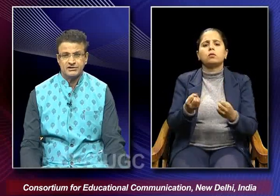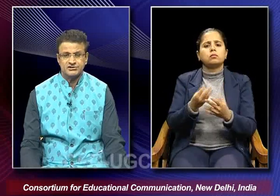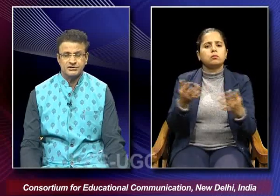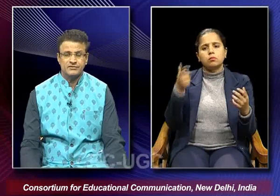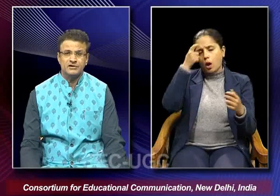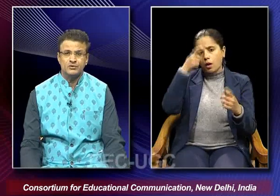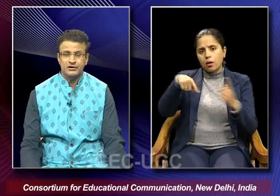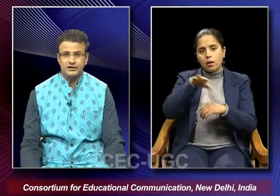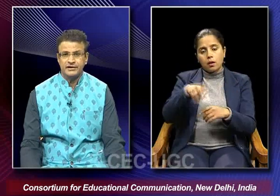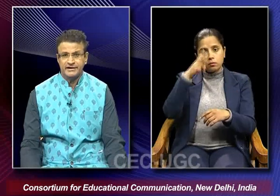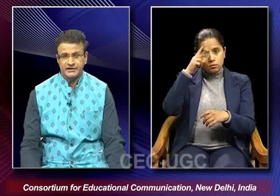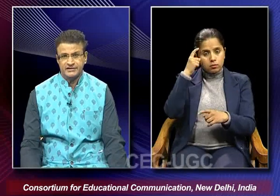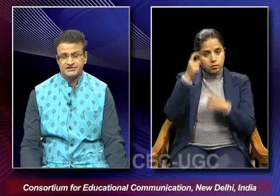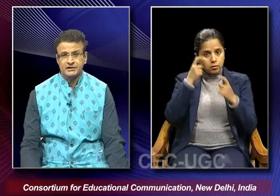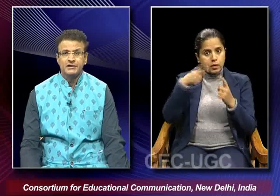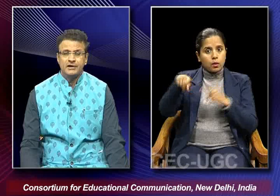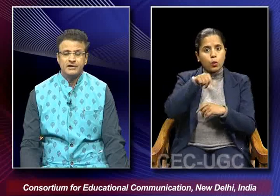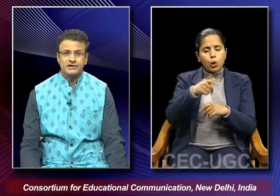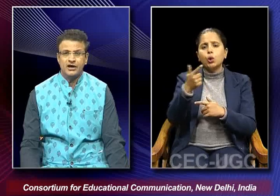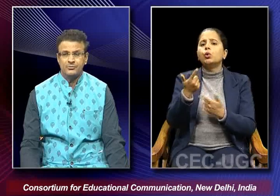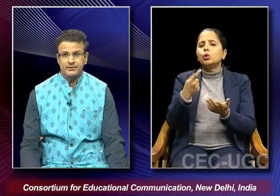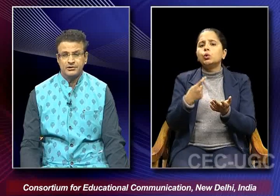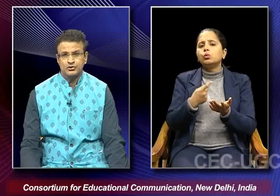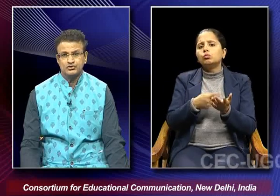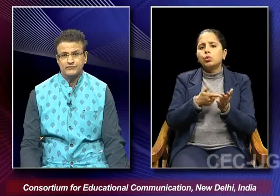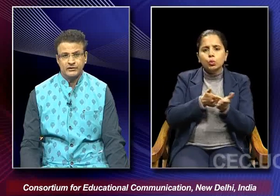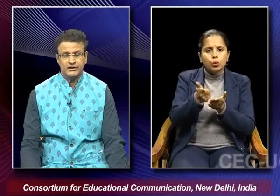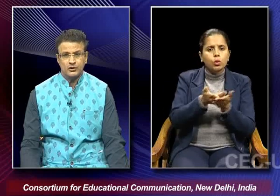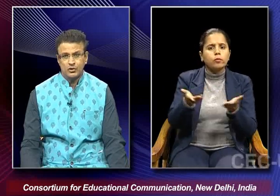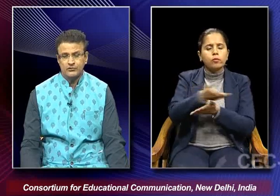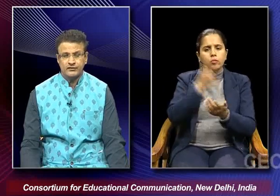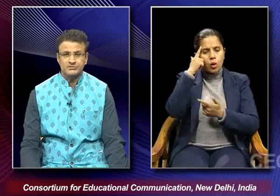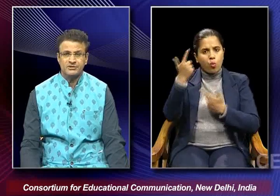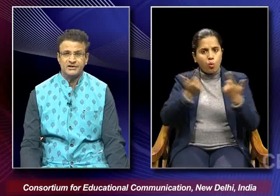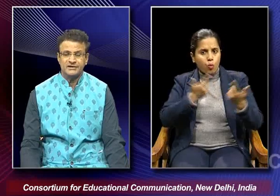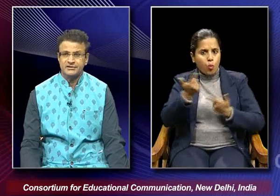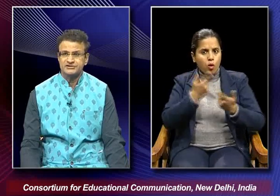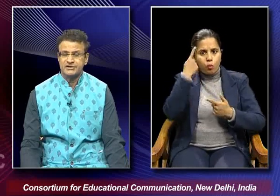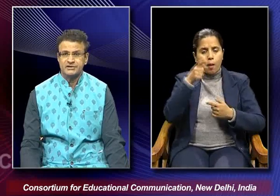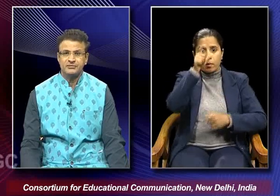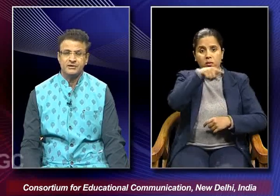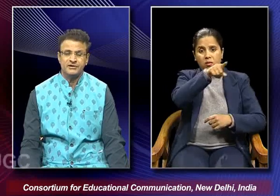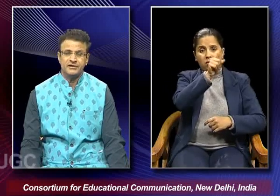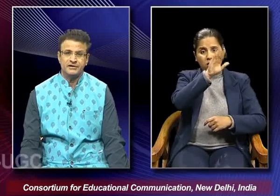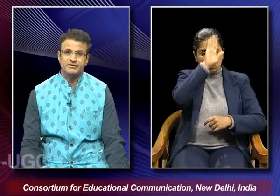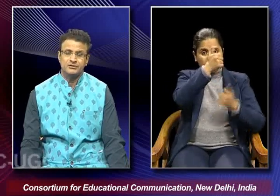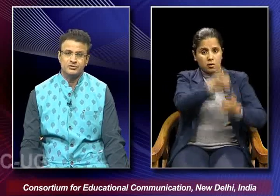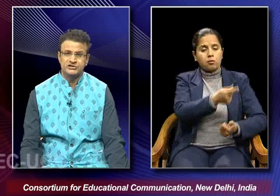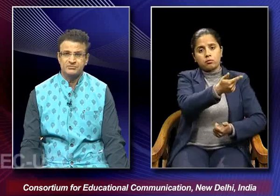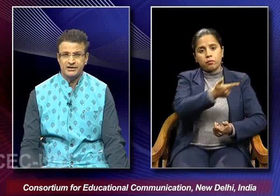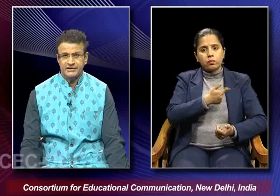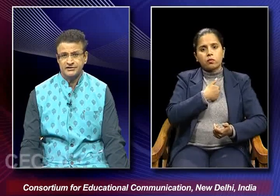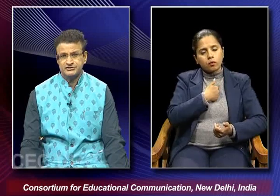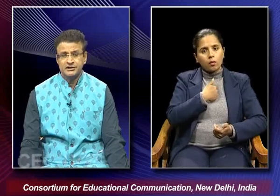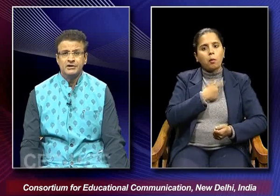are concerned with the rural indebtedness that how people those who have to take loan from the money lenders and they become indebted to